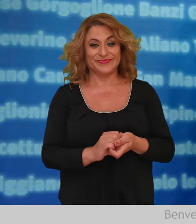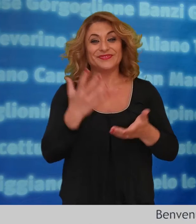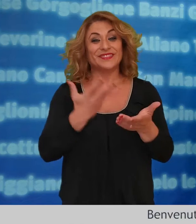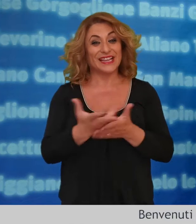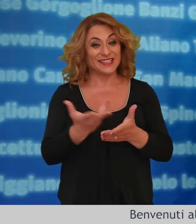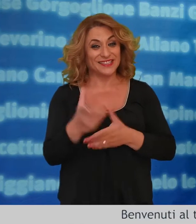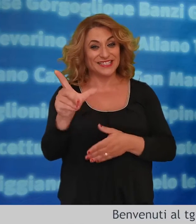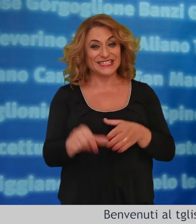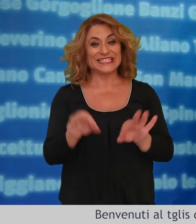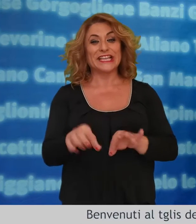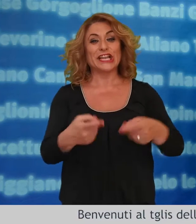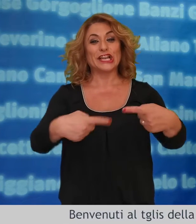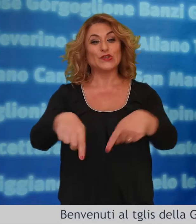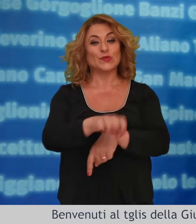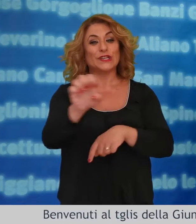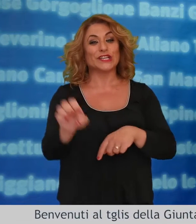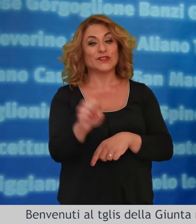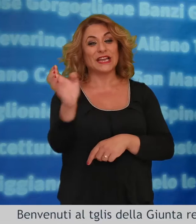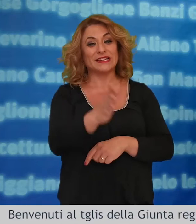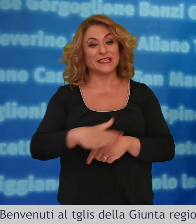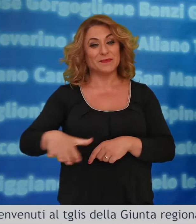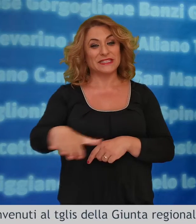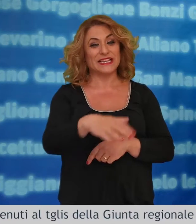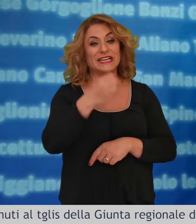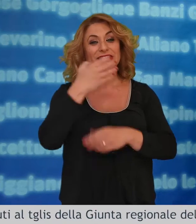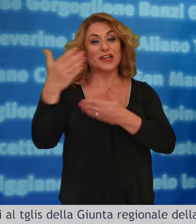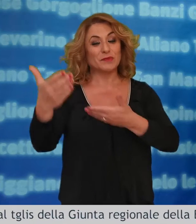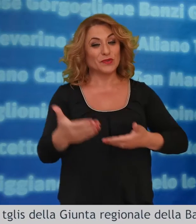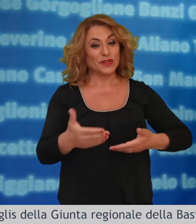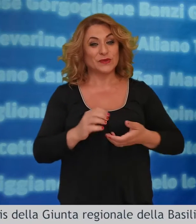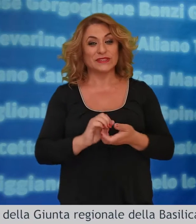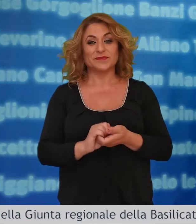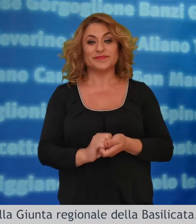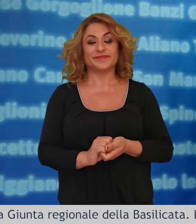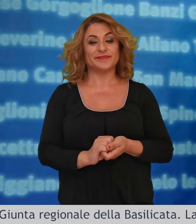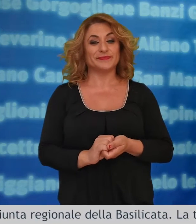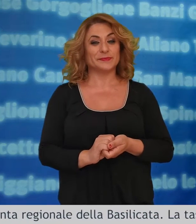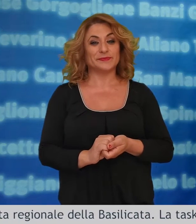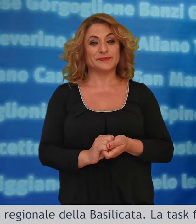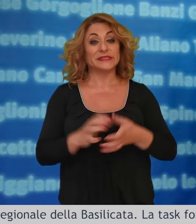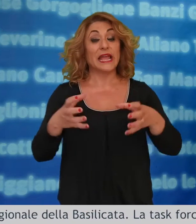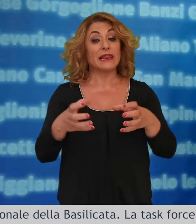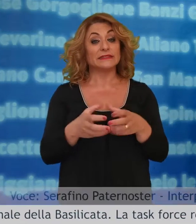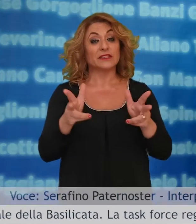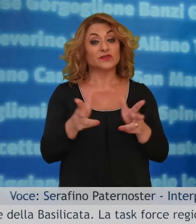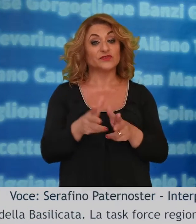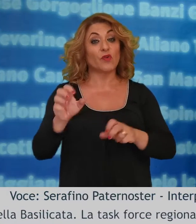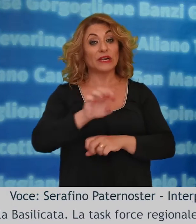benvenuti al tg list della giunta regionale della basilicata la task force regionale